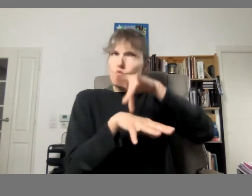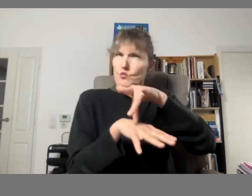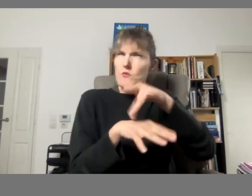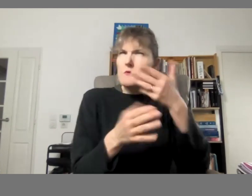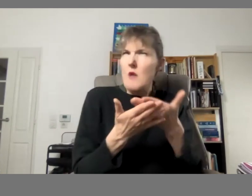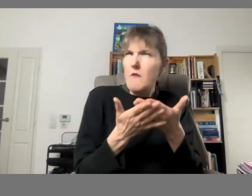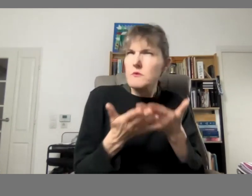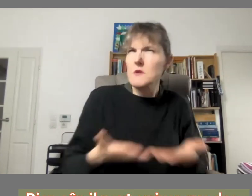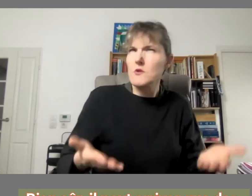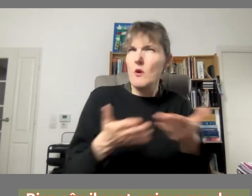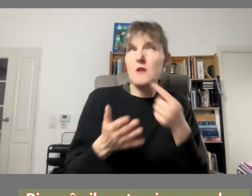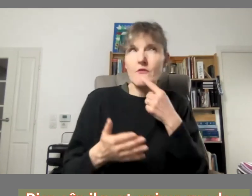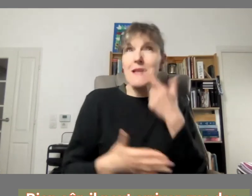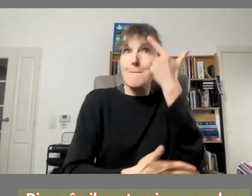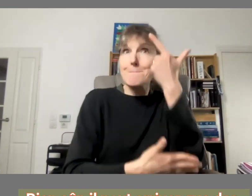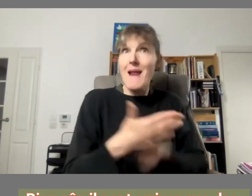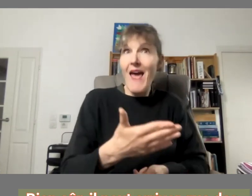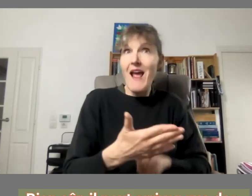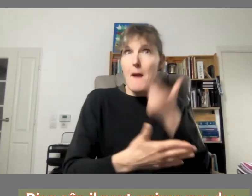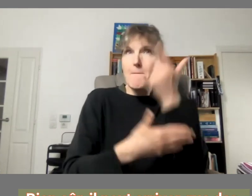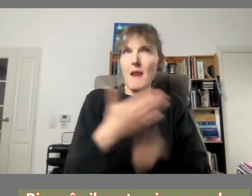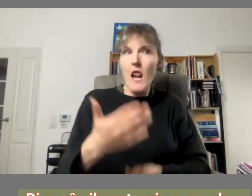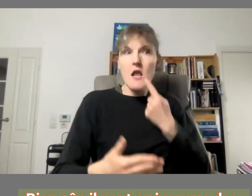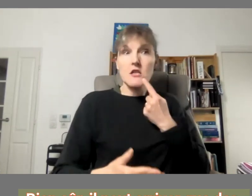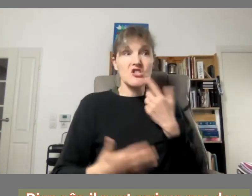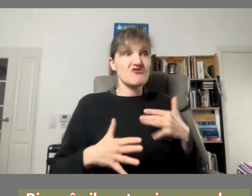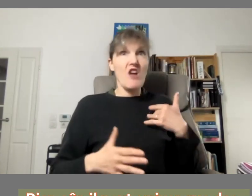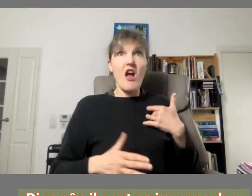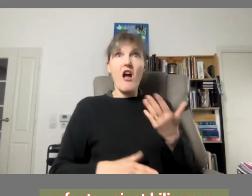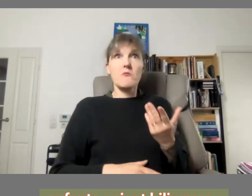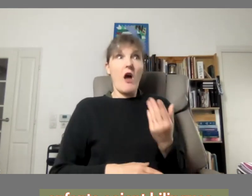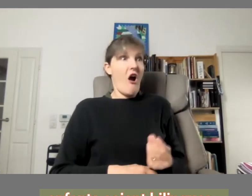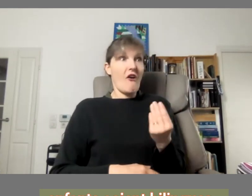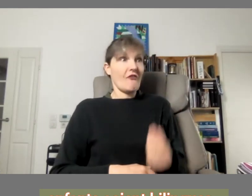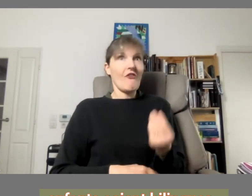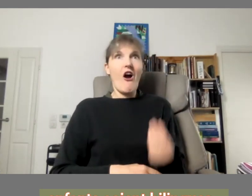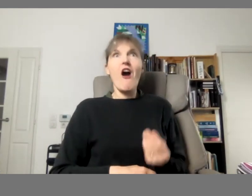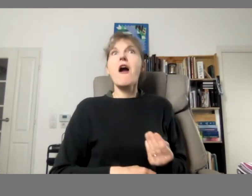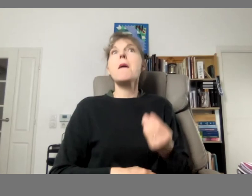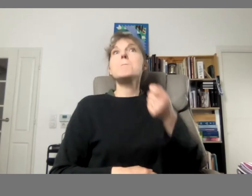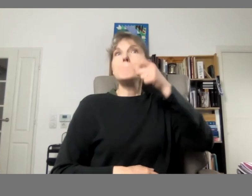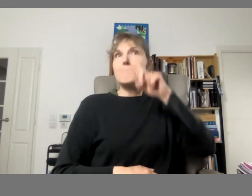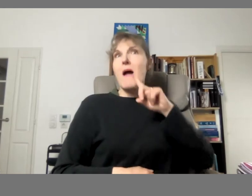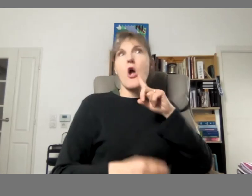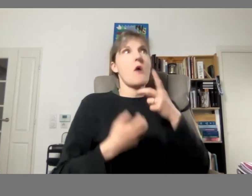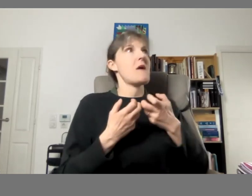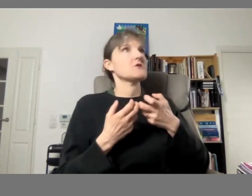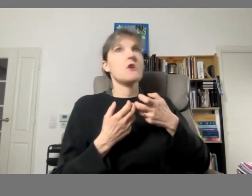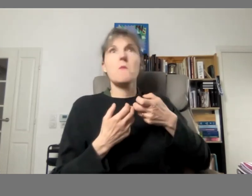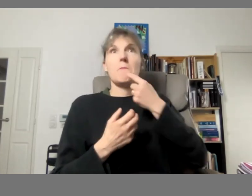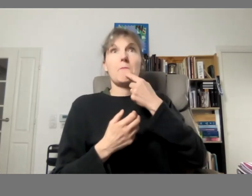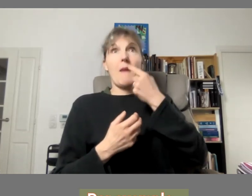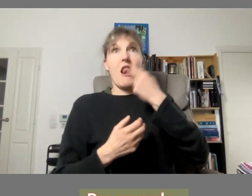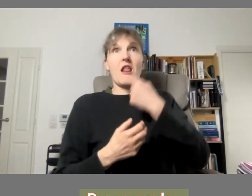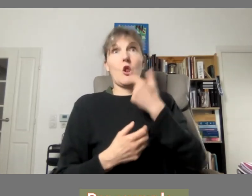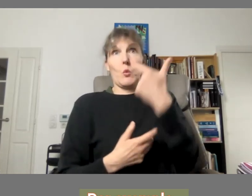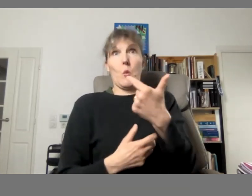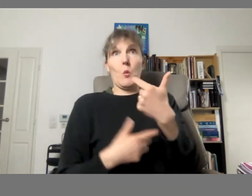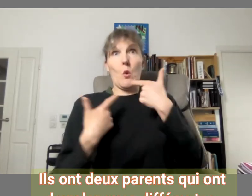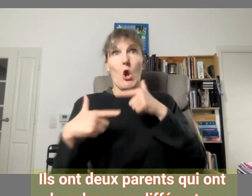bien sûr il peut y arriver que des enfants soient bilingues par exemple ils